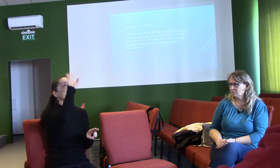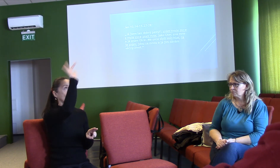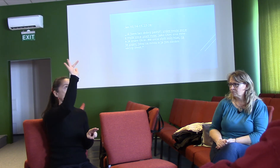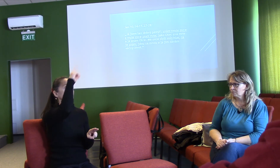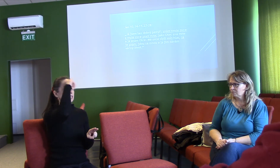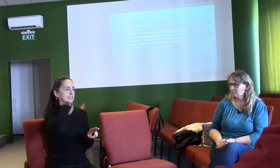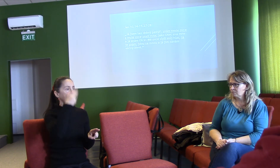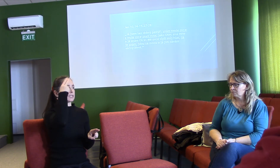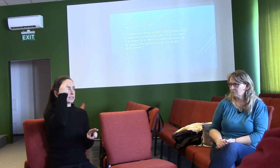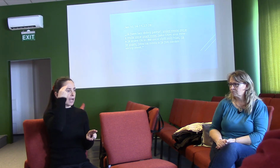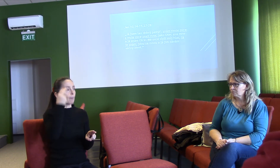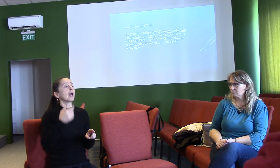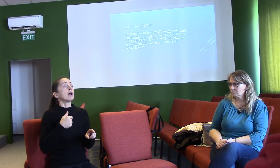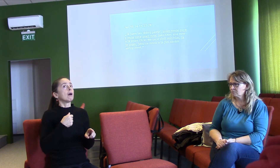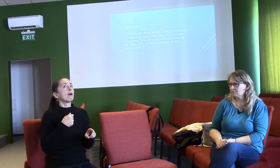jim dávám věčný život.